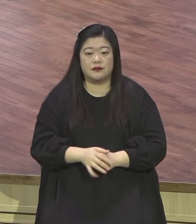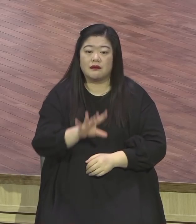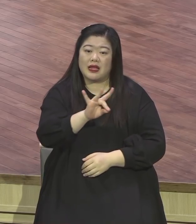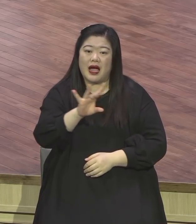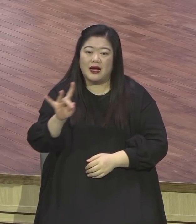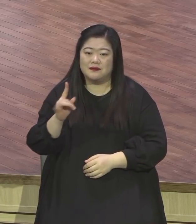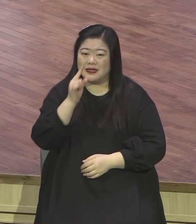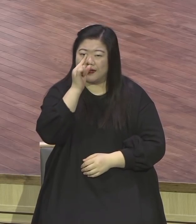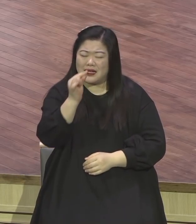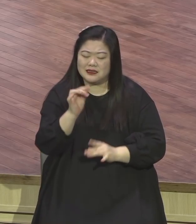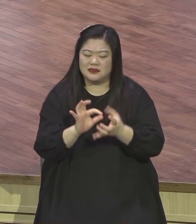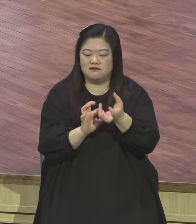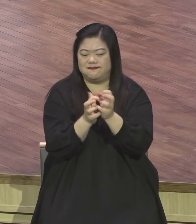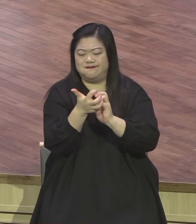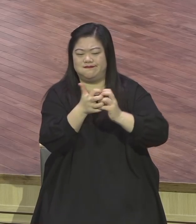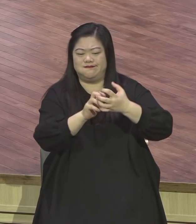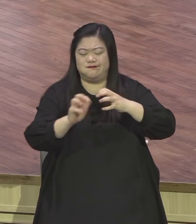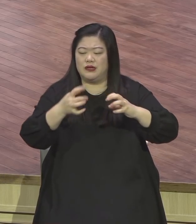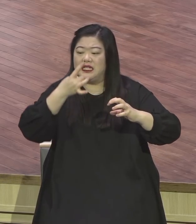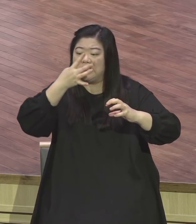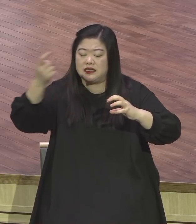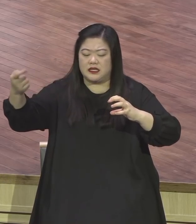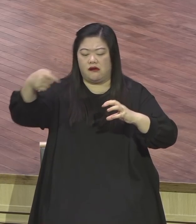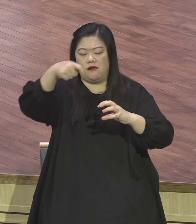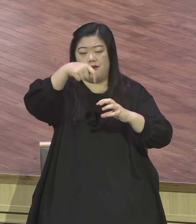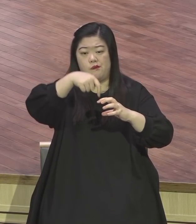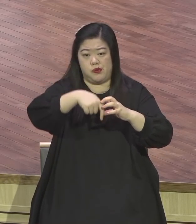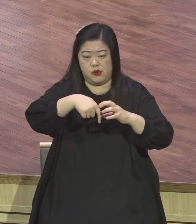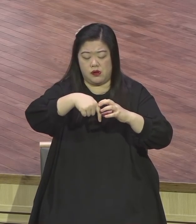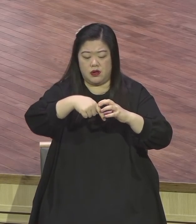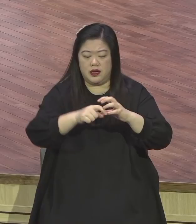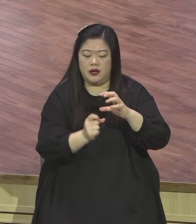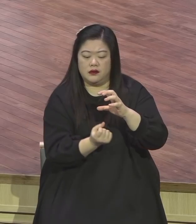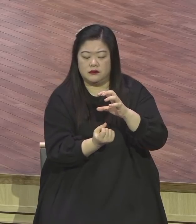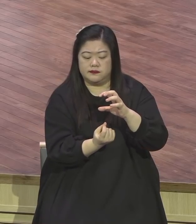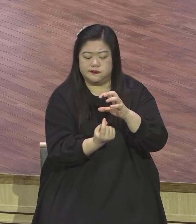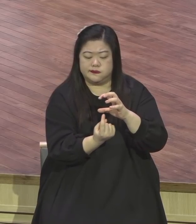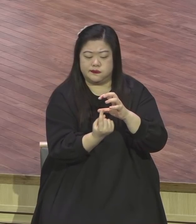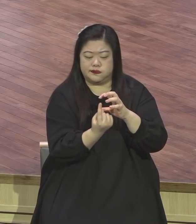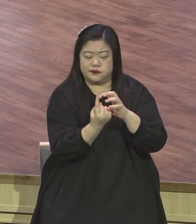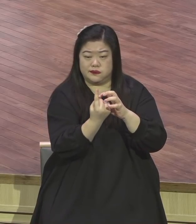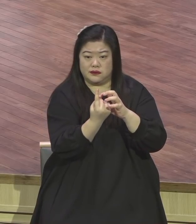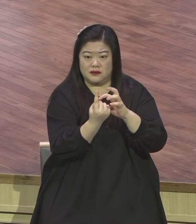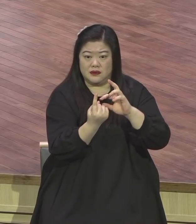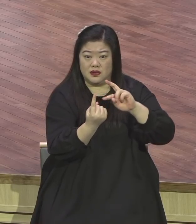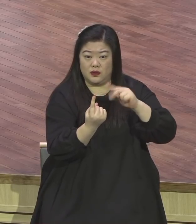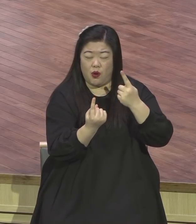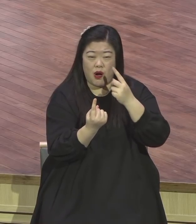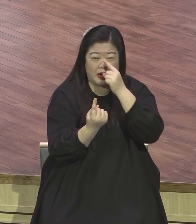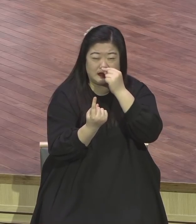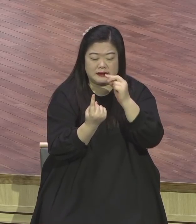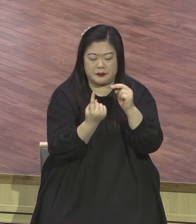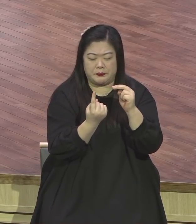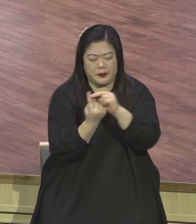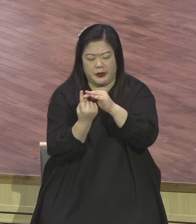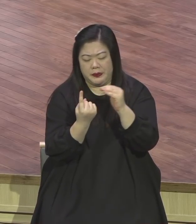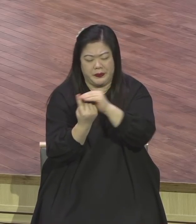가시가 자라서 기운을 막았고 그랬어요 가시떨기밭과 같은 마음의